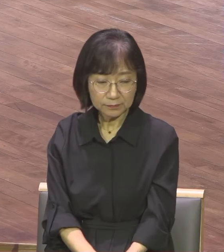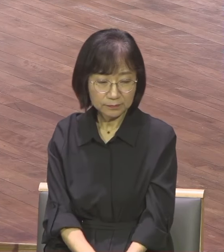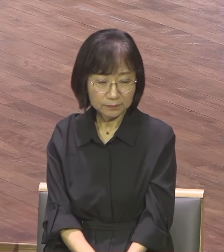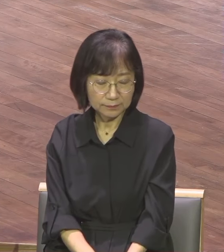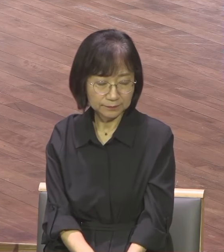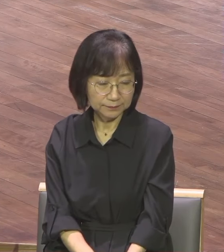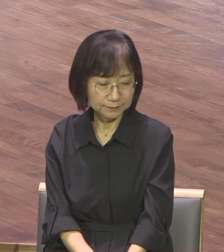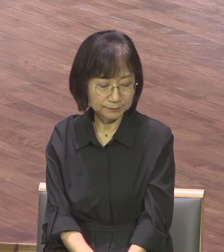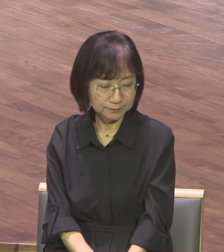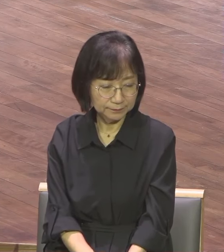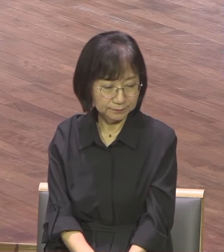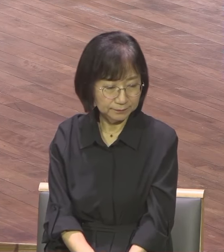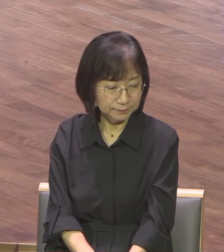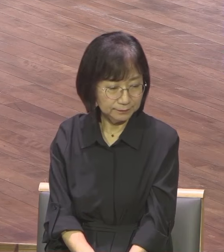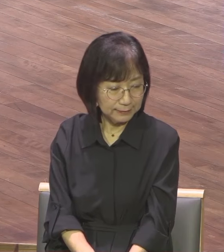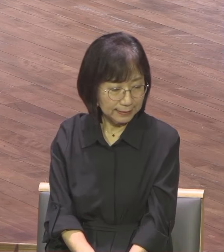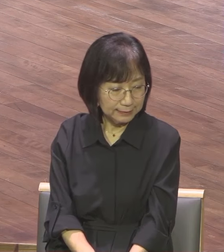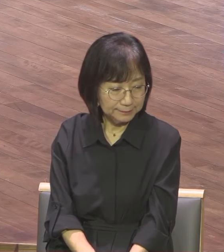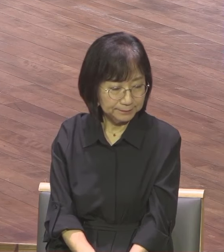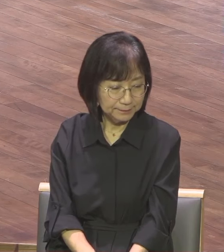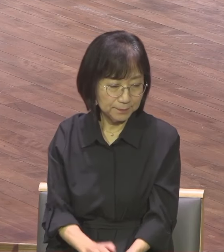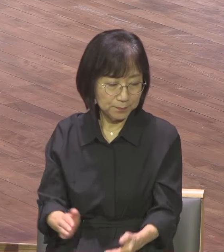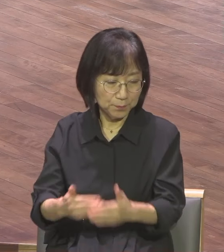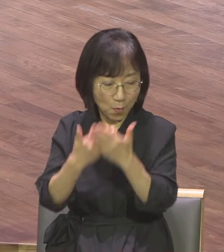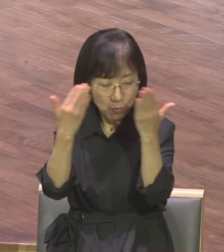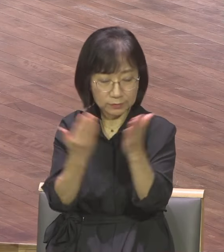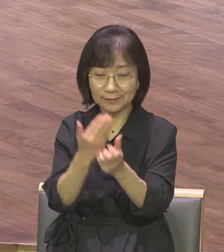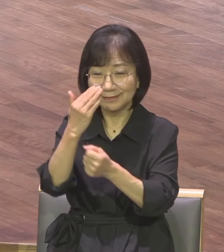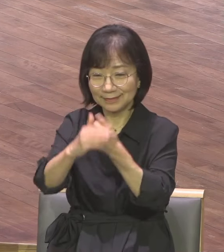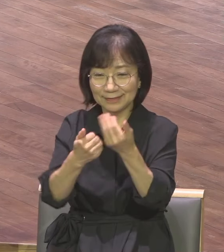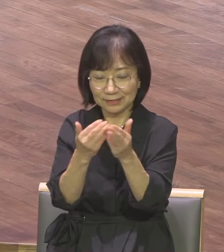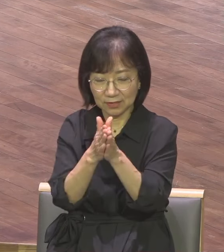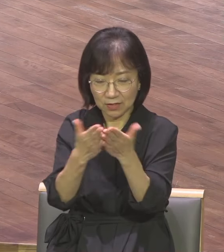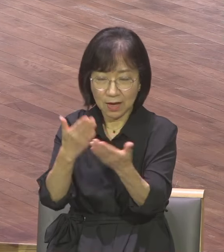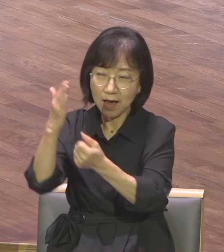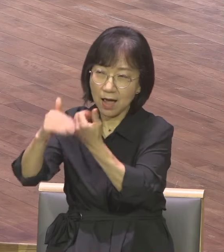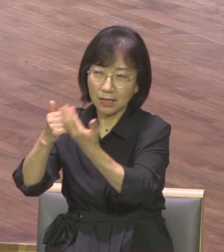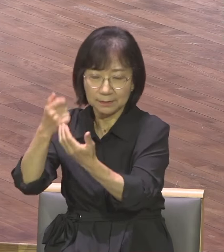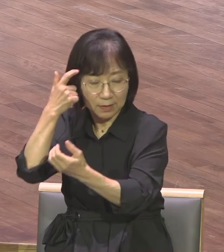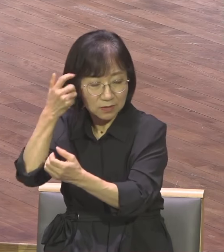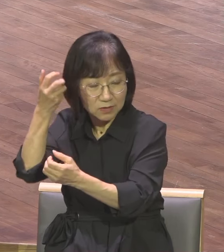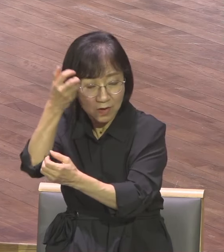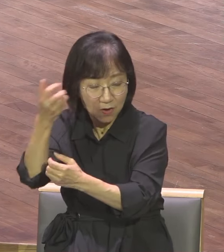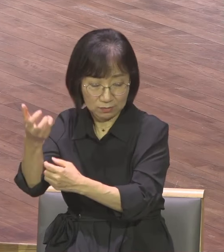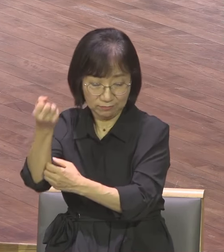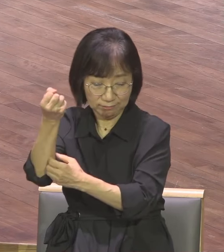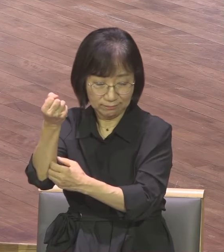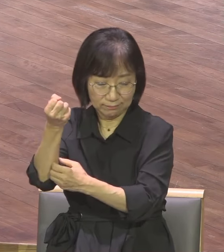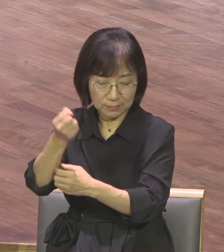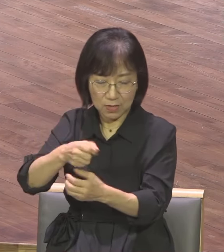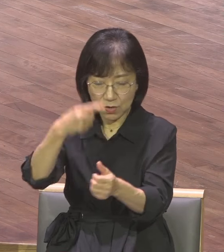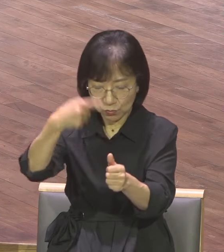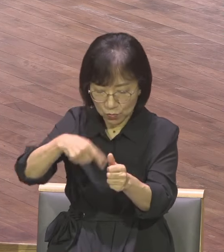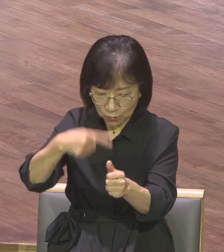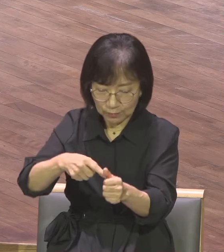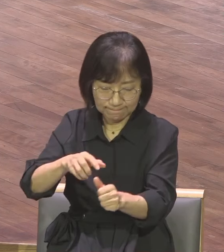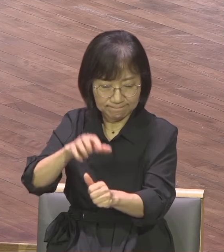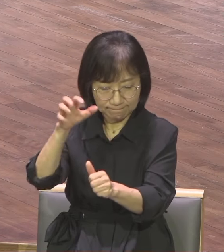18절에 이 말씀이 있습니다 모든 성경은 하나님의 감동으로 된 것으로 교훈과 책망과 발의감과 의로 교육하기에 유익하니